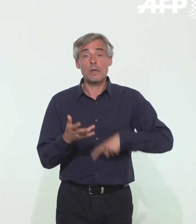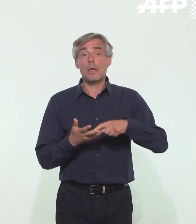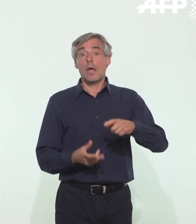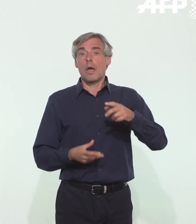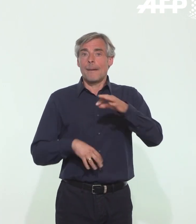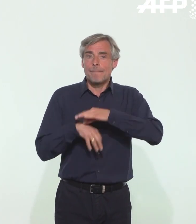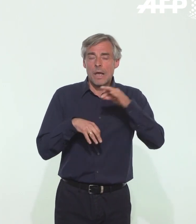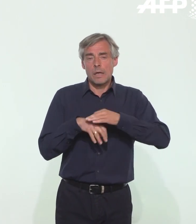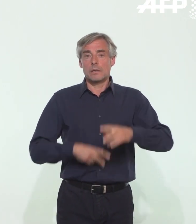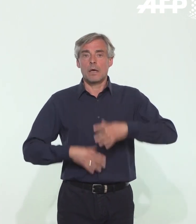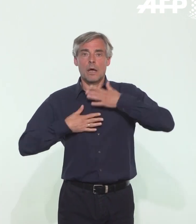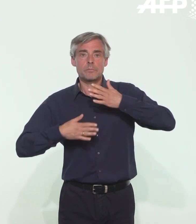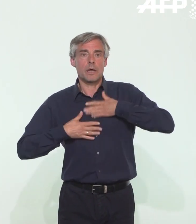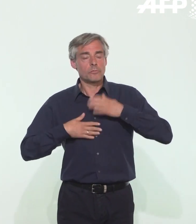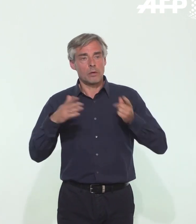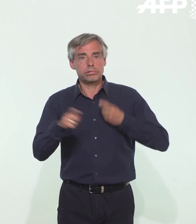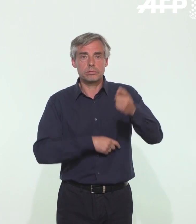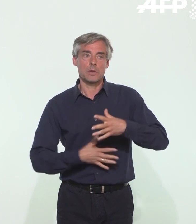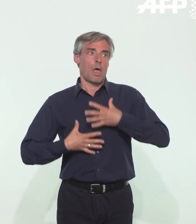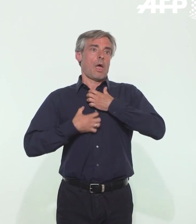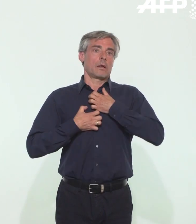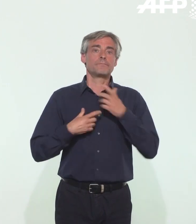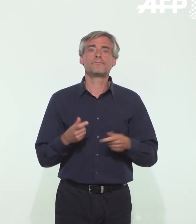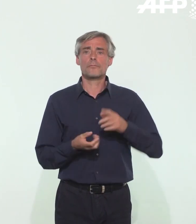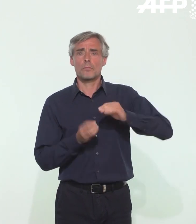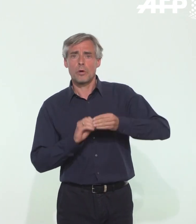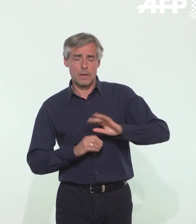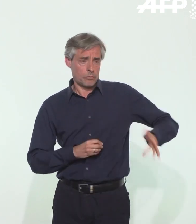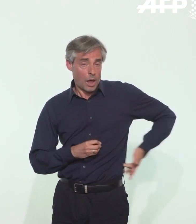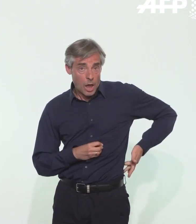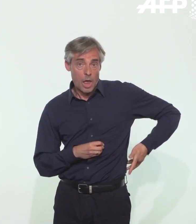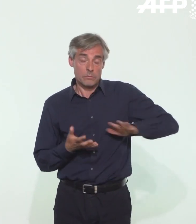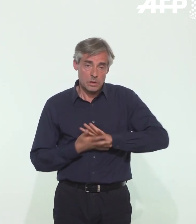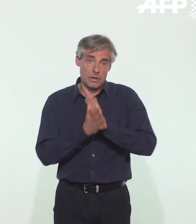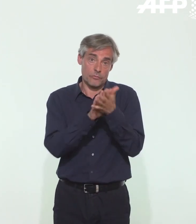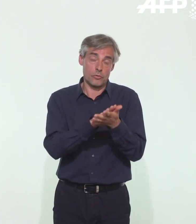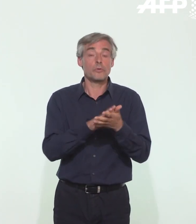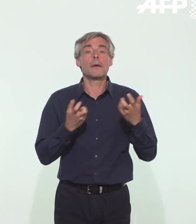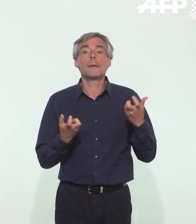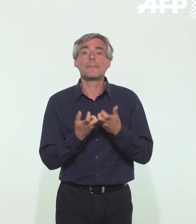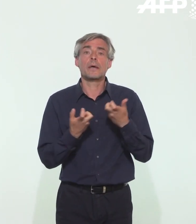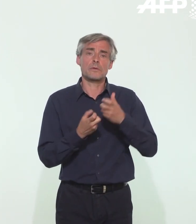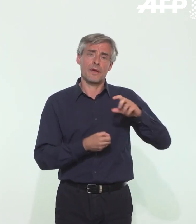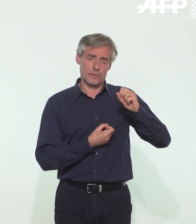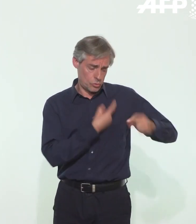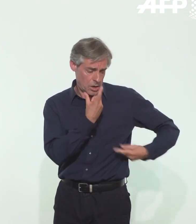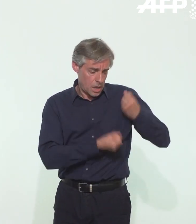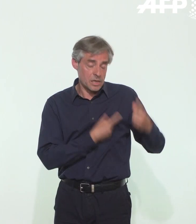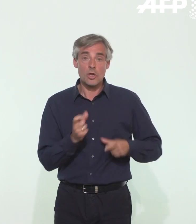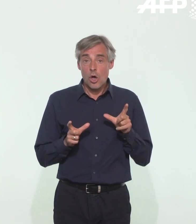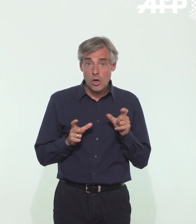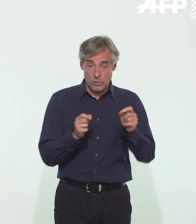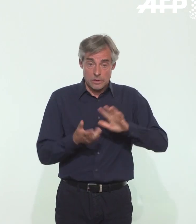respiratoires chroniques, comme l'asthme, insuffisance rénale chronique évolutive et notamment dialysée, cancer